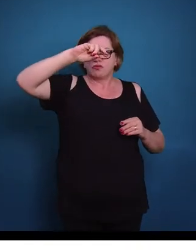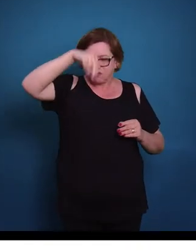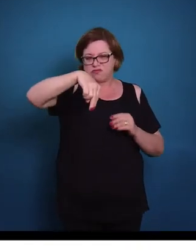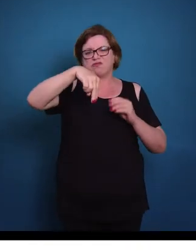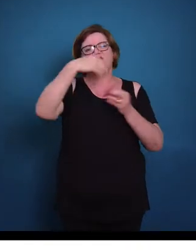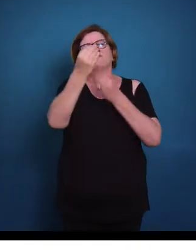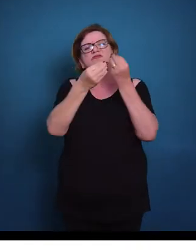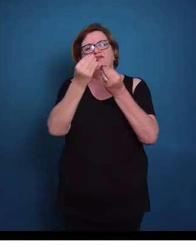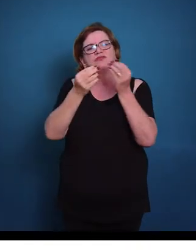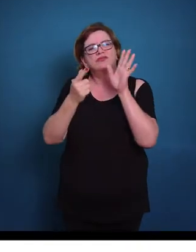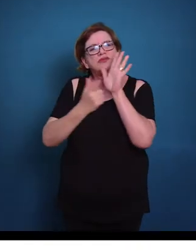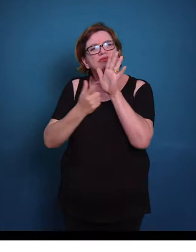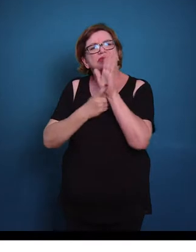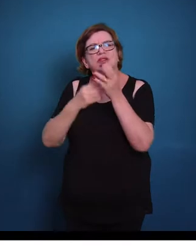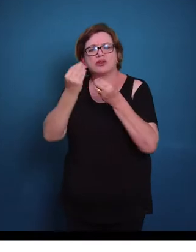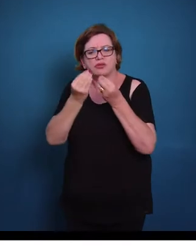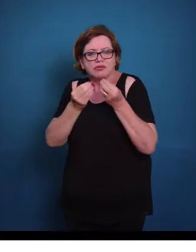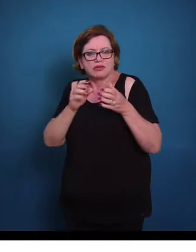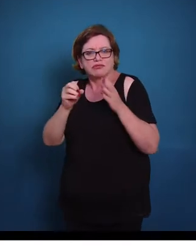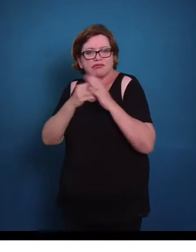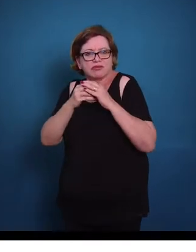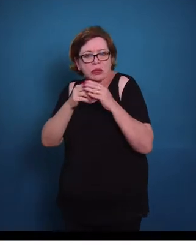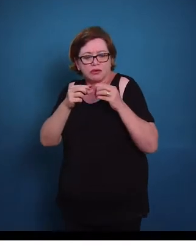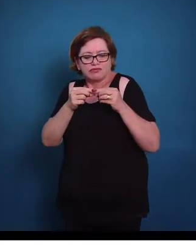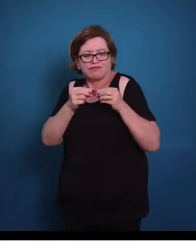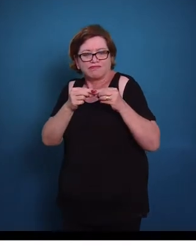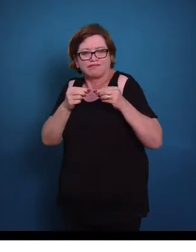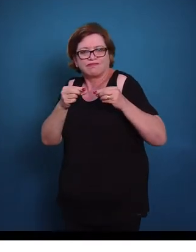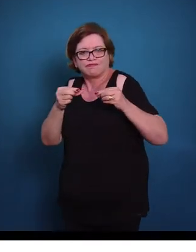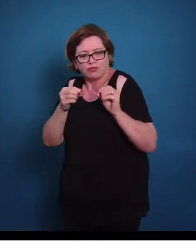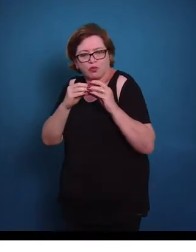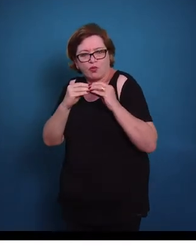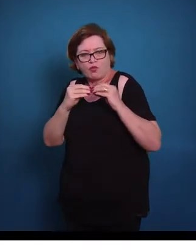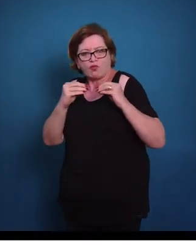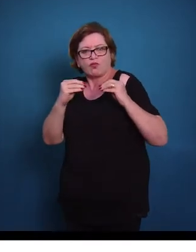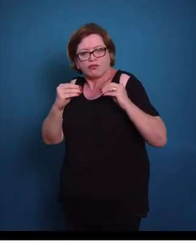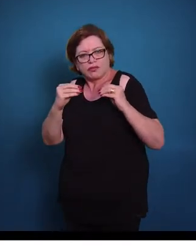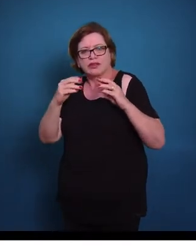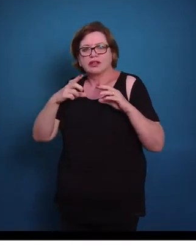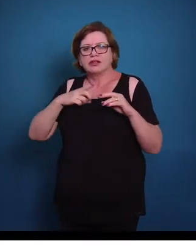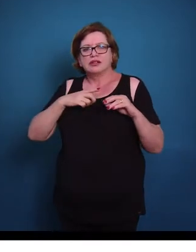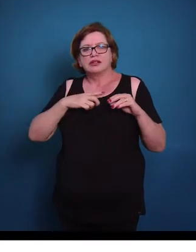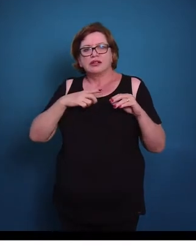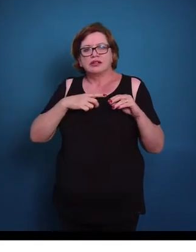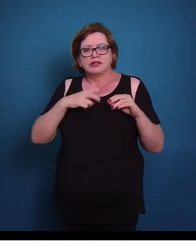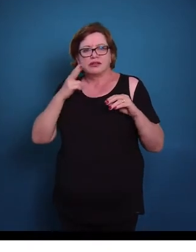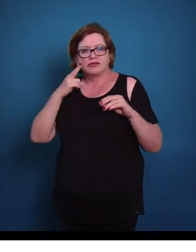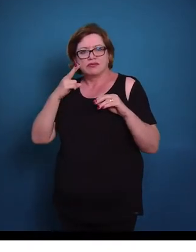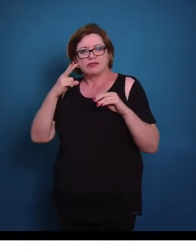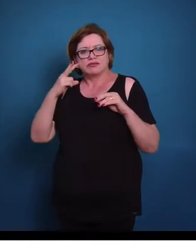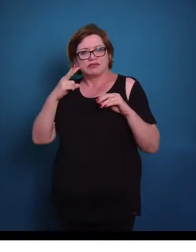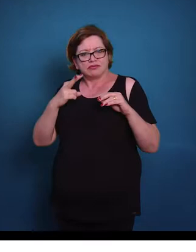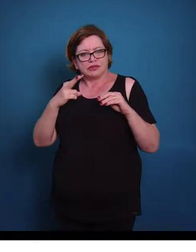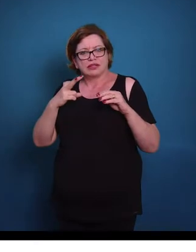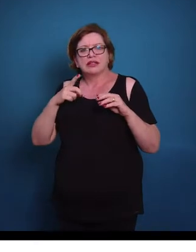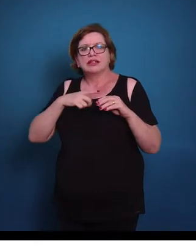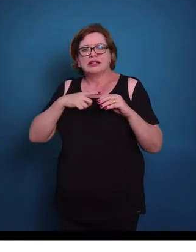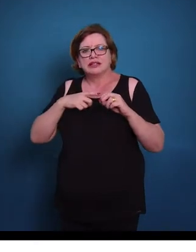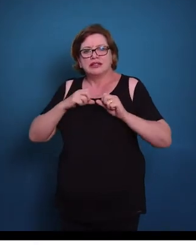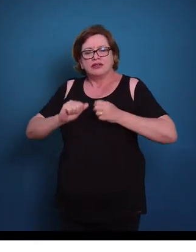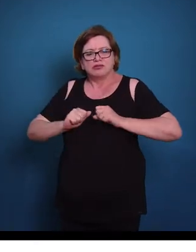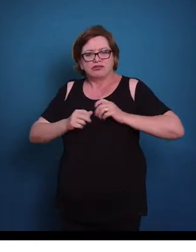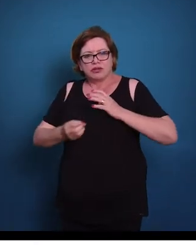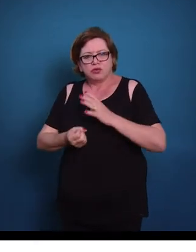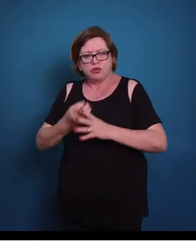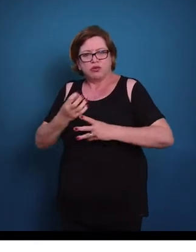célula longa, alongada e afilada, onde nós podemos ter os fibroblastos ativos, onde está